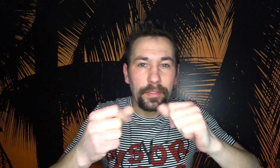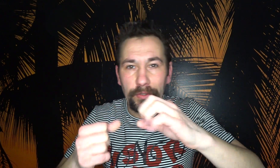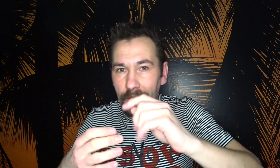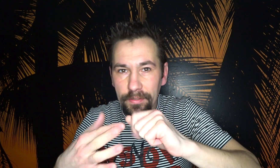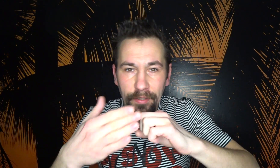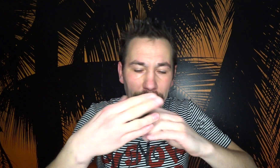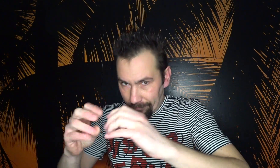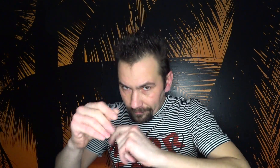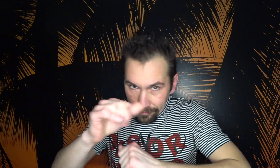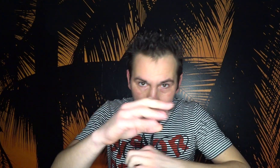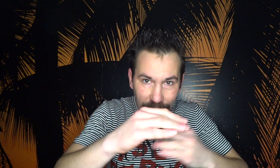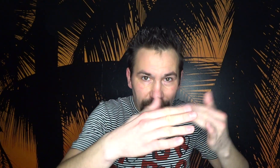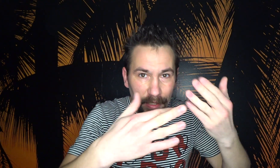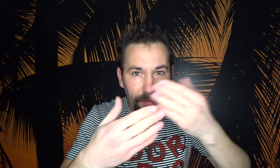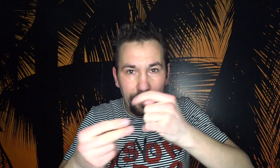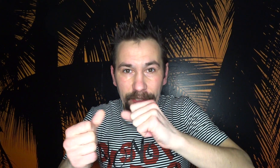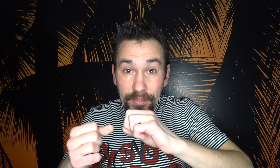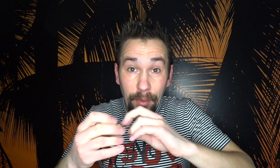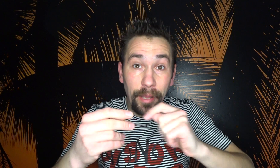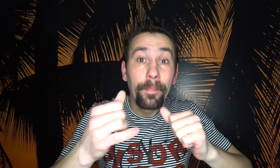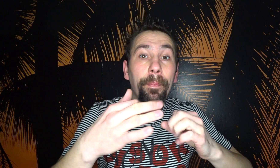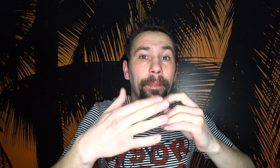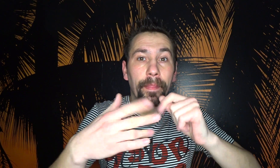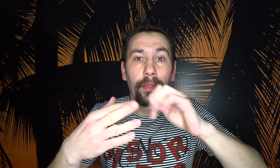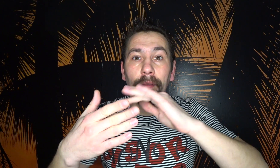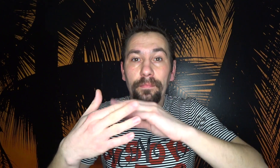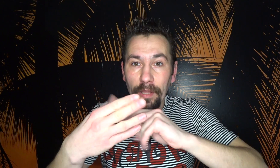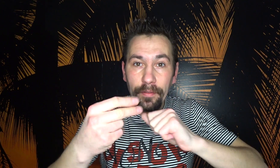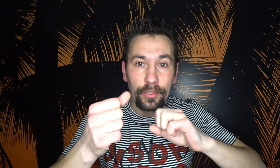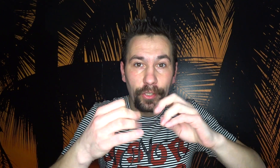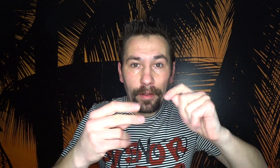интересно. Всем спасибо. До вечера.